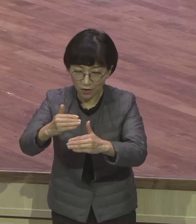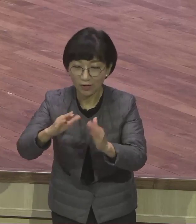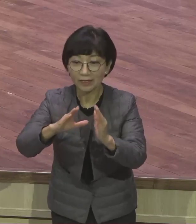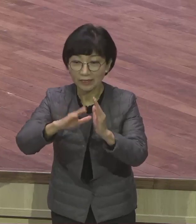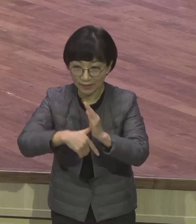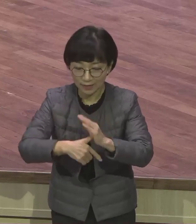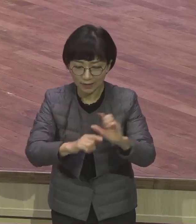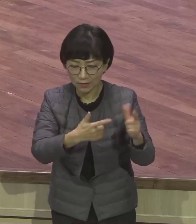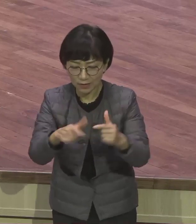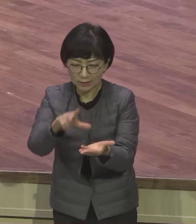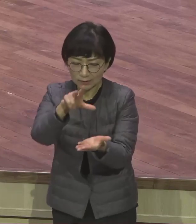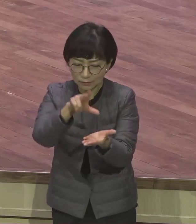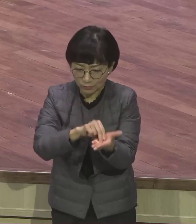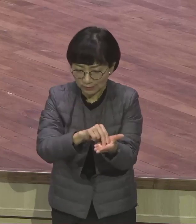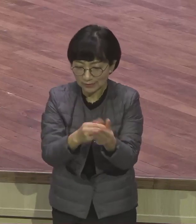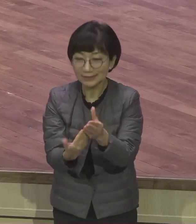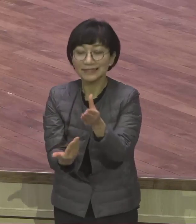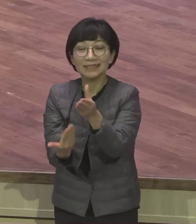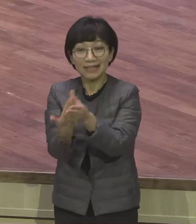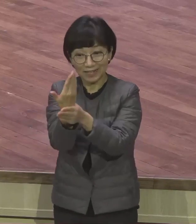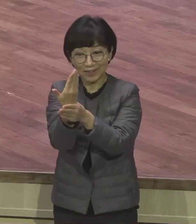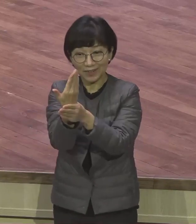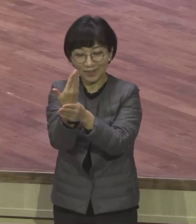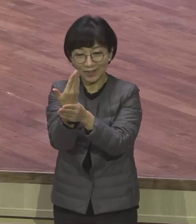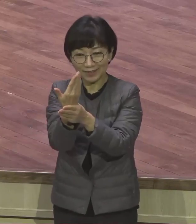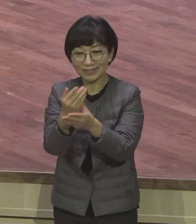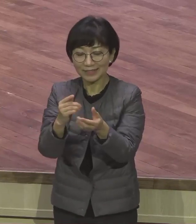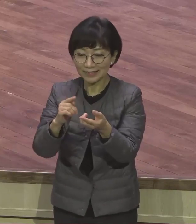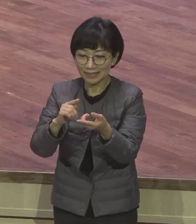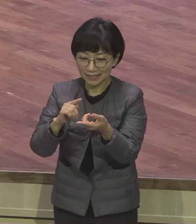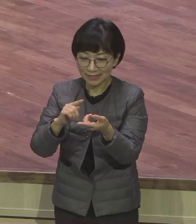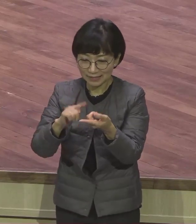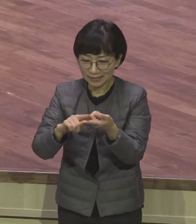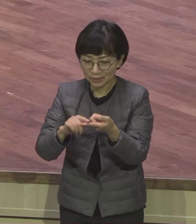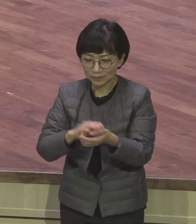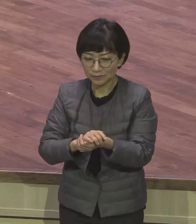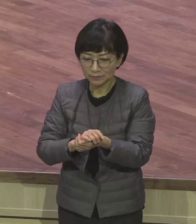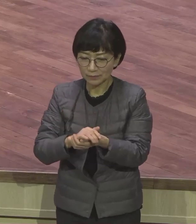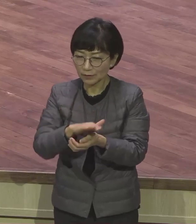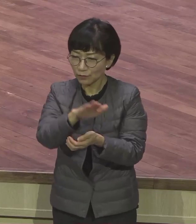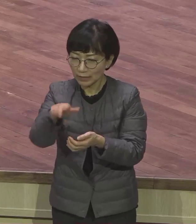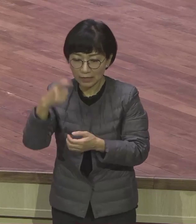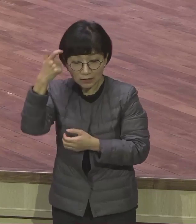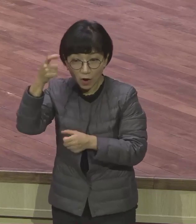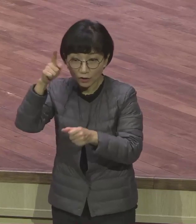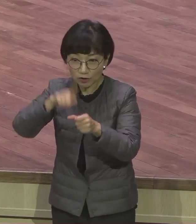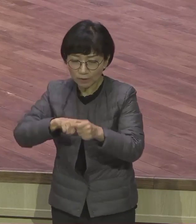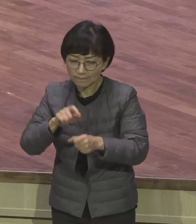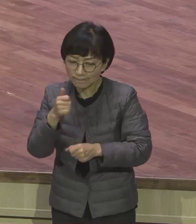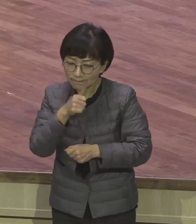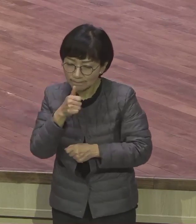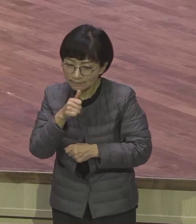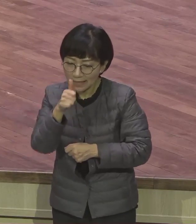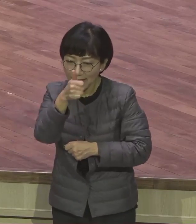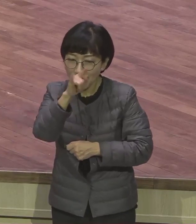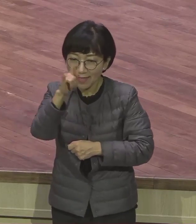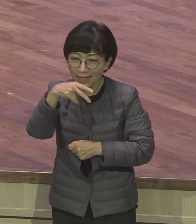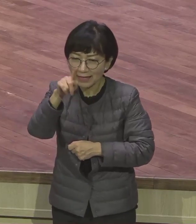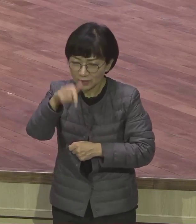사건 이런 것들에 대해서 어떻게 우리가 영적으로 해석을 하며 영적으로 접근을